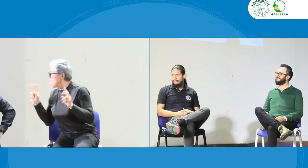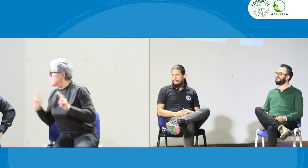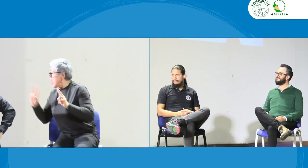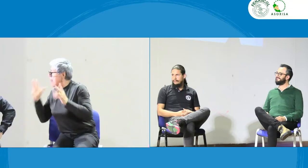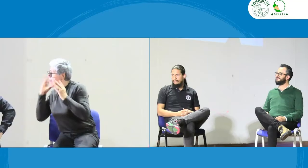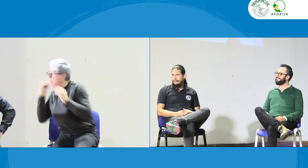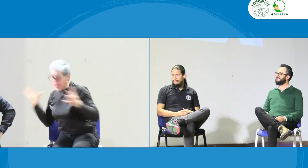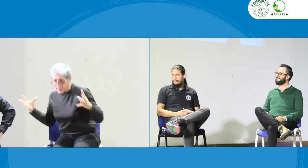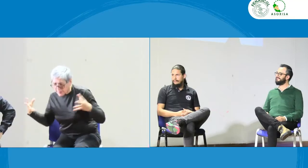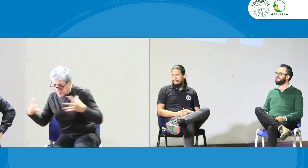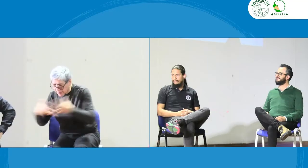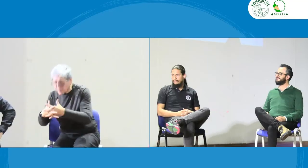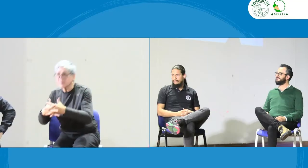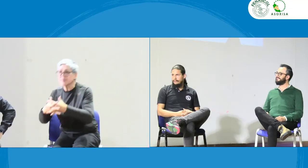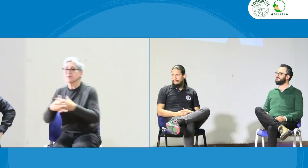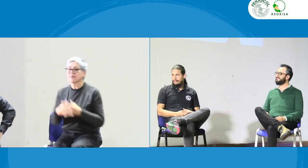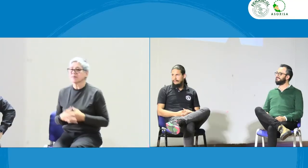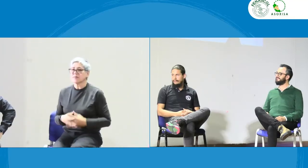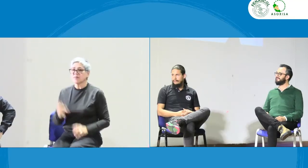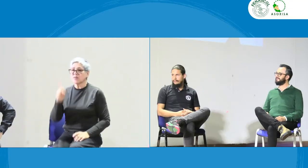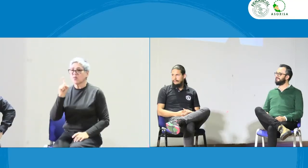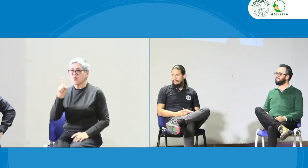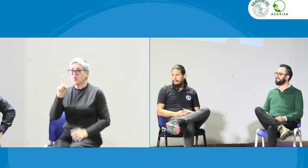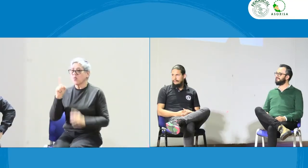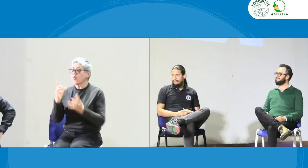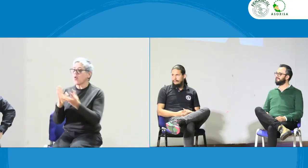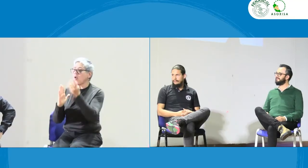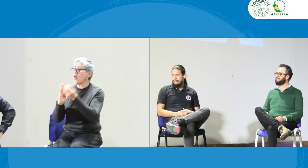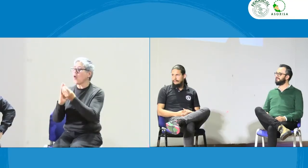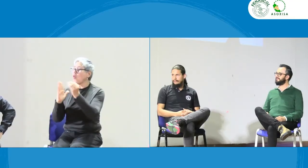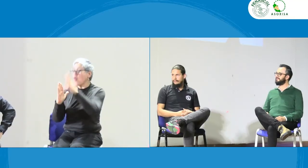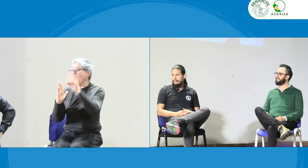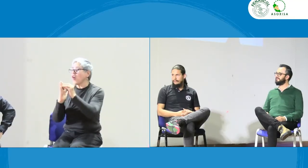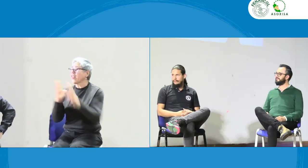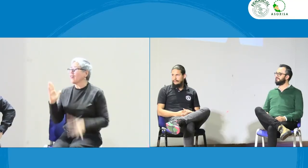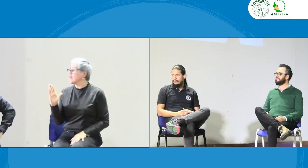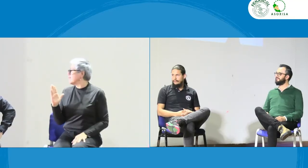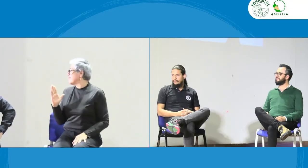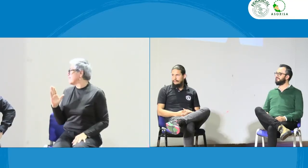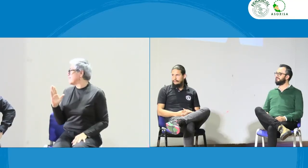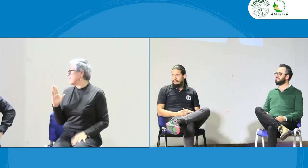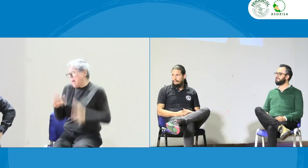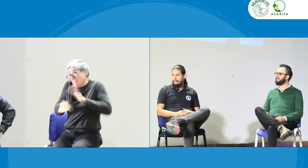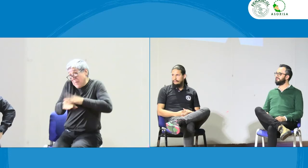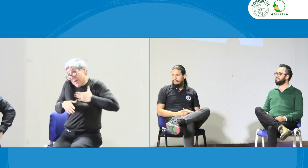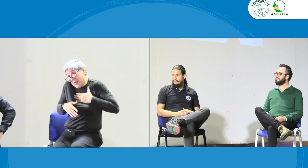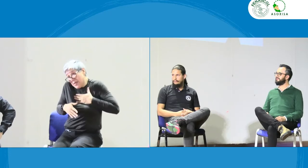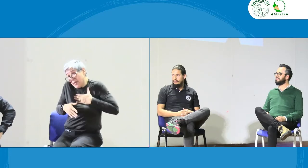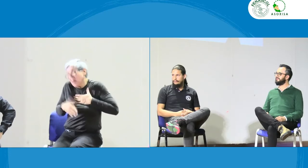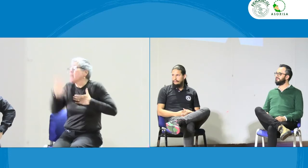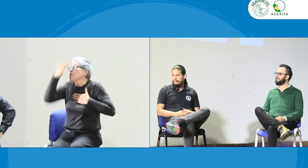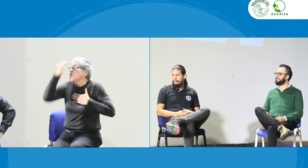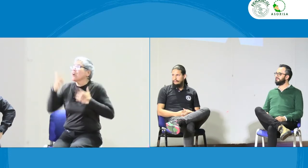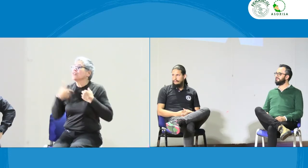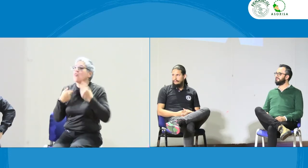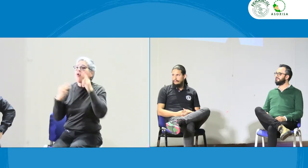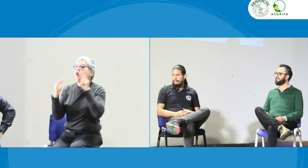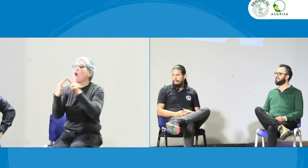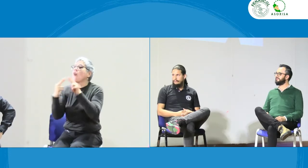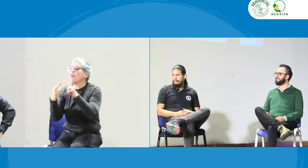experiencia, y ustedes también tienen una perspectiva desde su orilla, ¿sí? Eso nutre el código de ética lógico. Porque